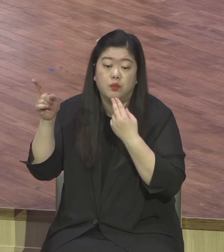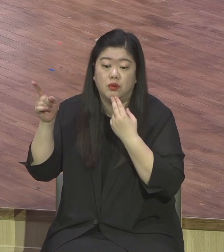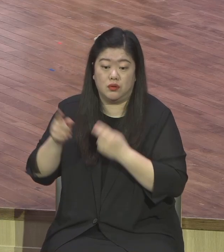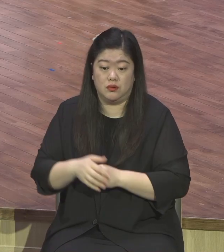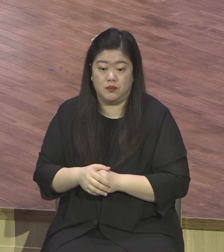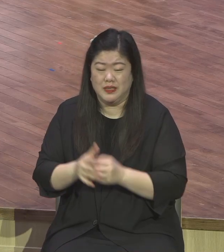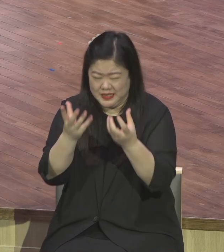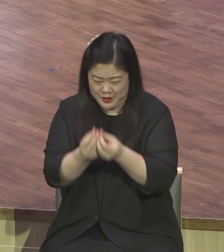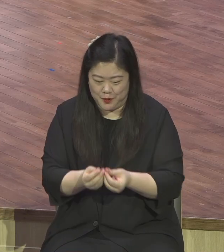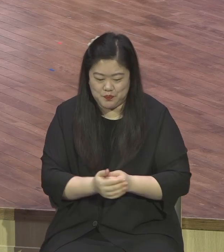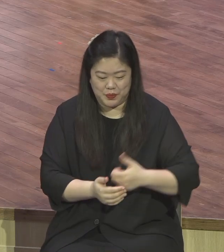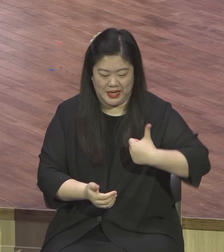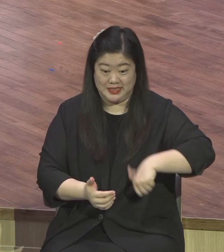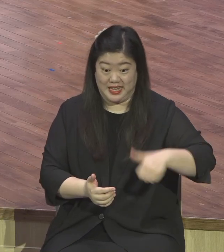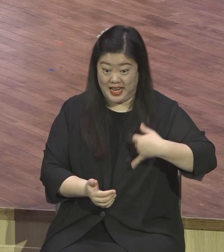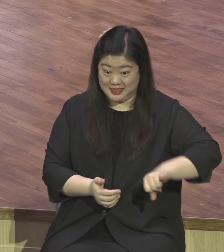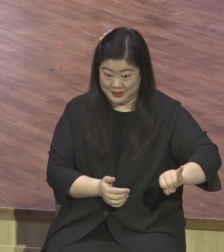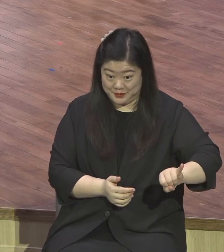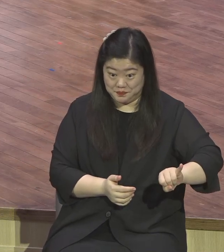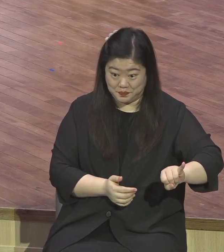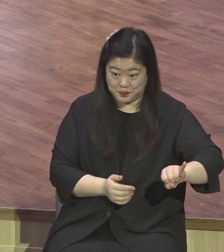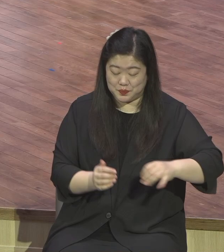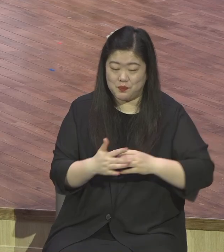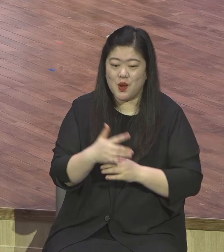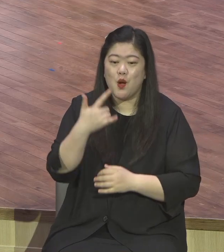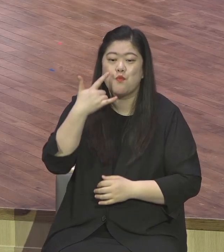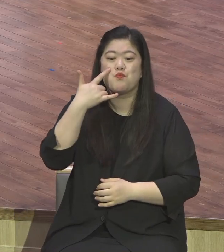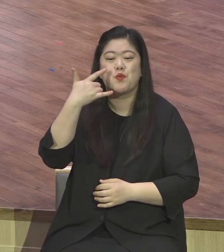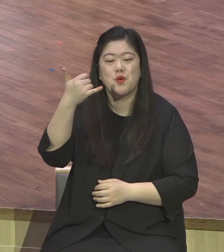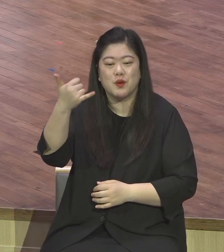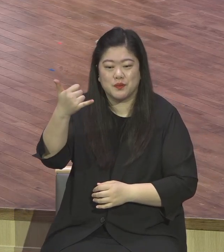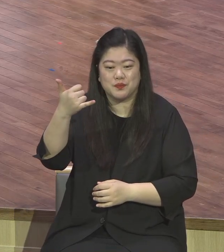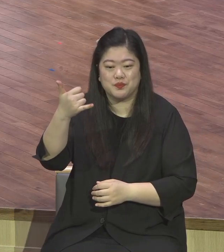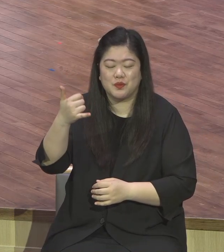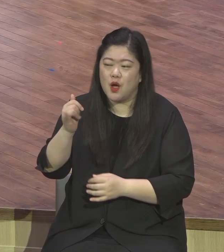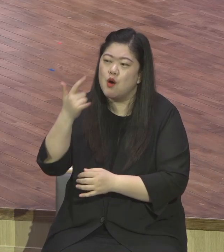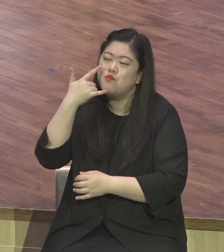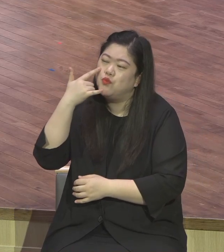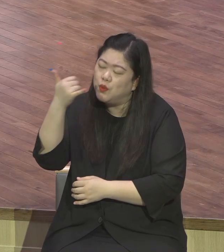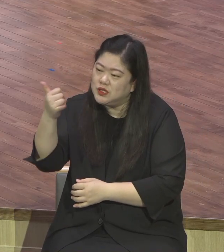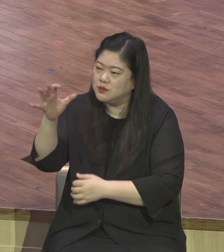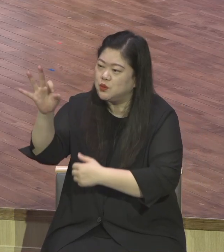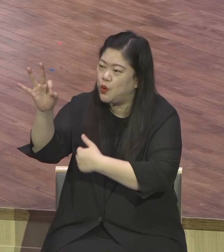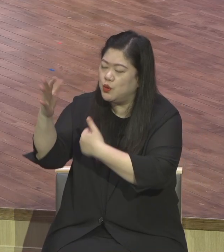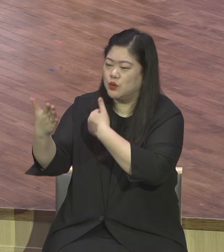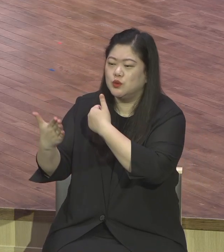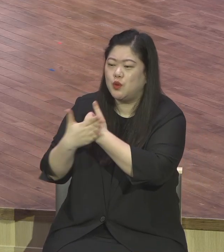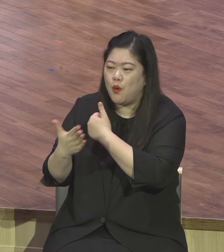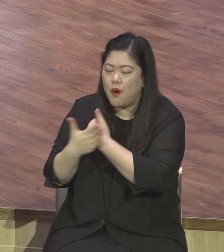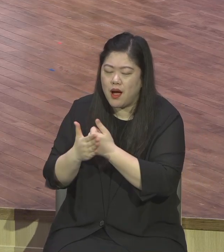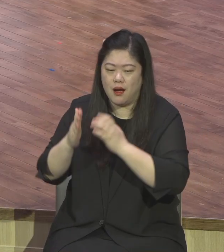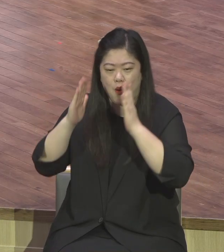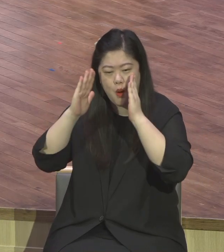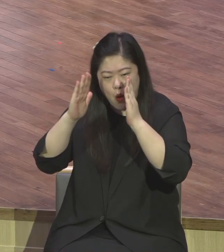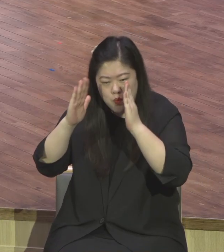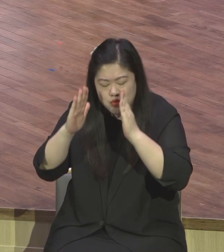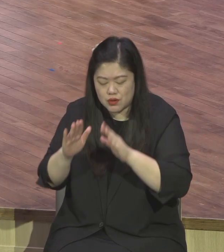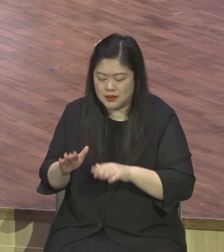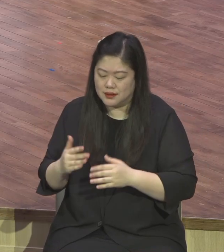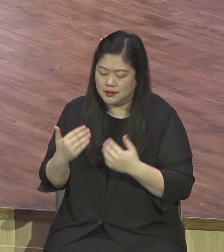부모 돈 받아서 공부하고 부모 보호 속에 살고 있는 놈이 부모를